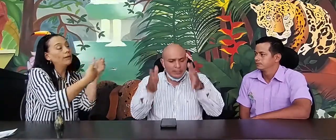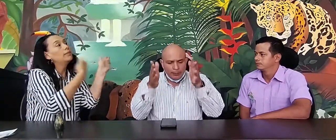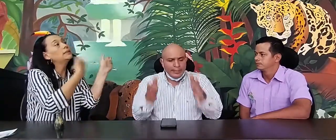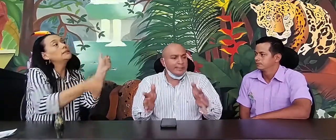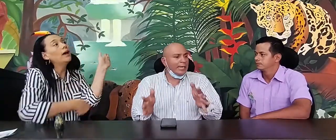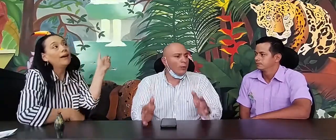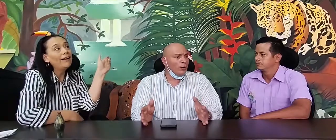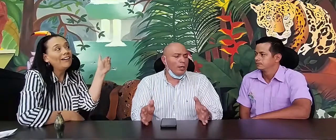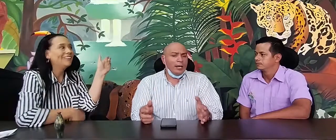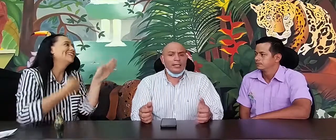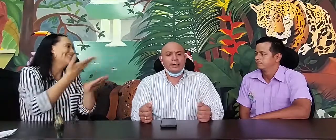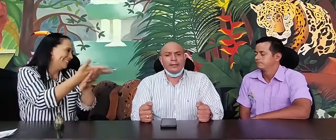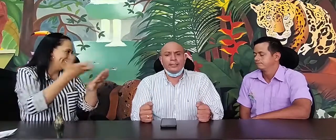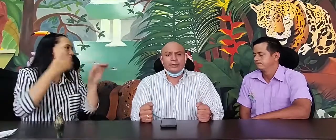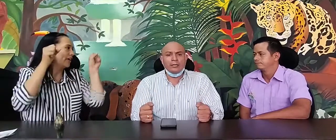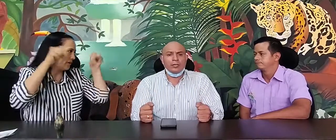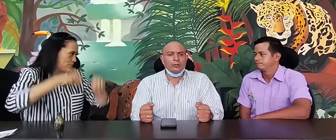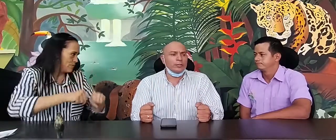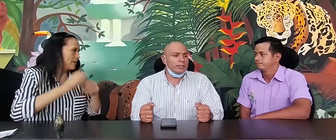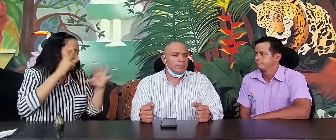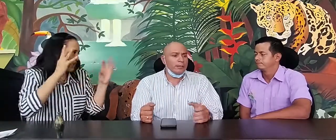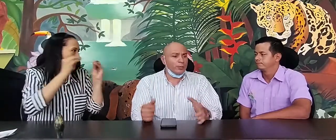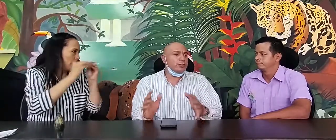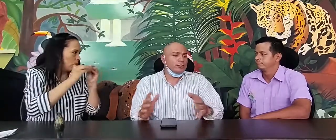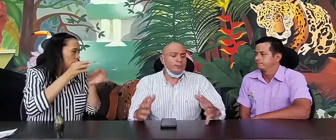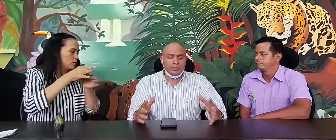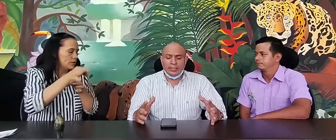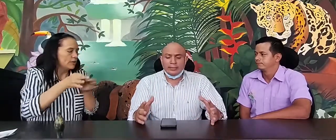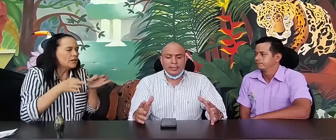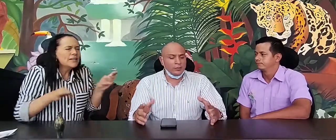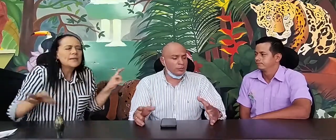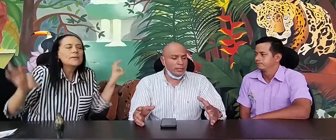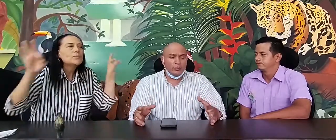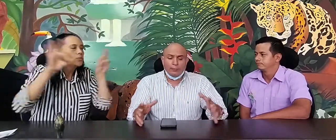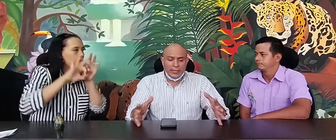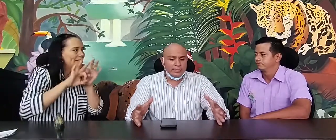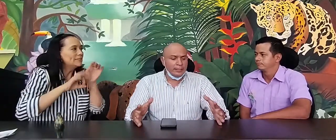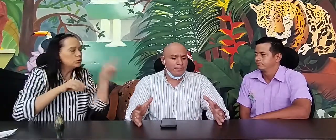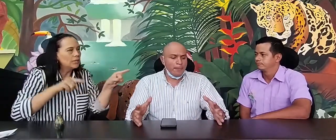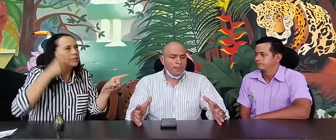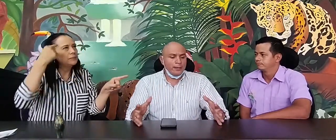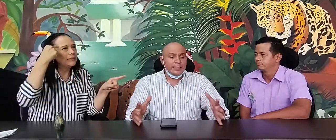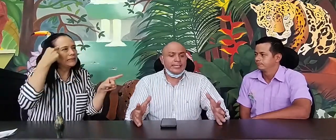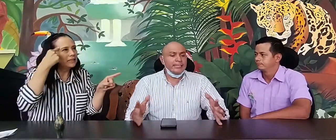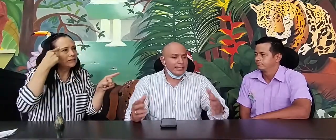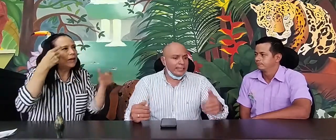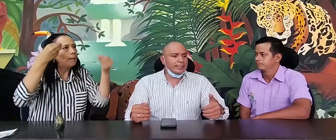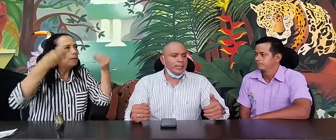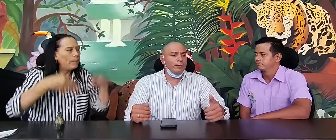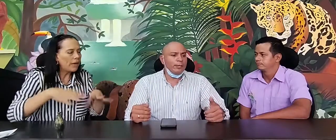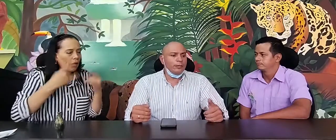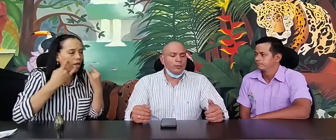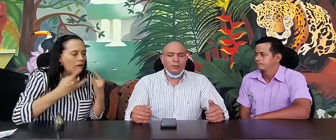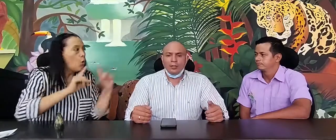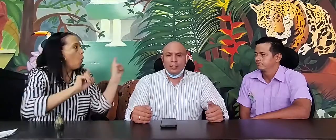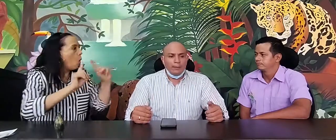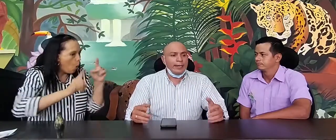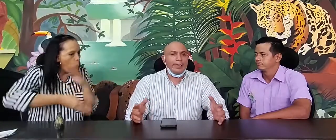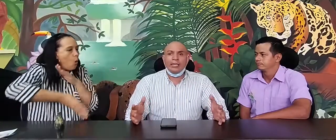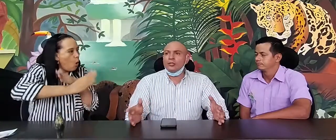allí planteado a través de ese acuerdo municipal. Por eso es importante que ustedes no pierdan ese interés que han venido manejando